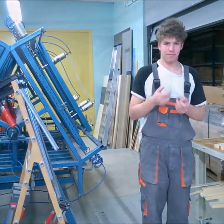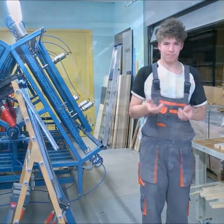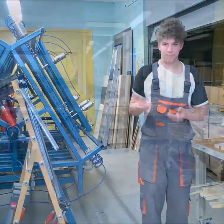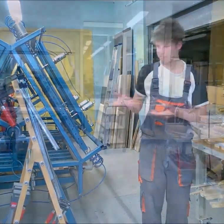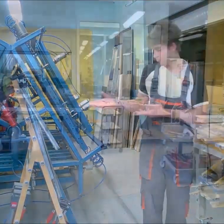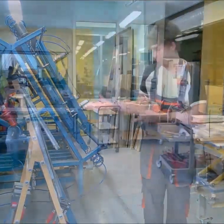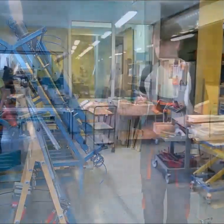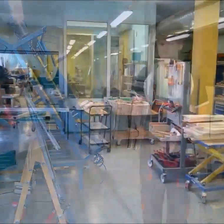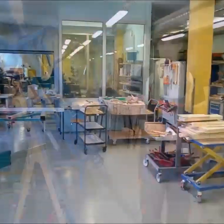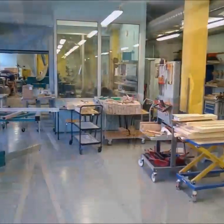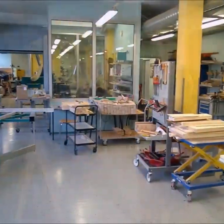minna edasi.